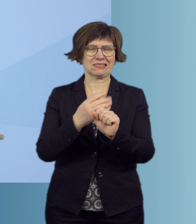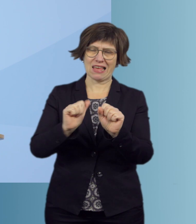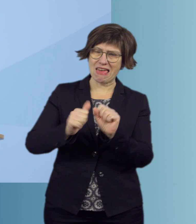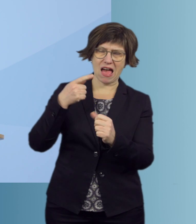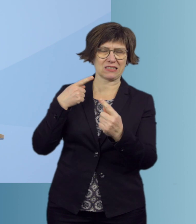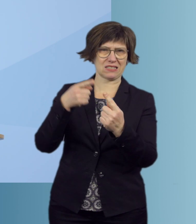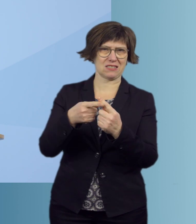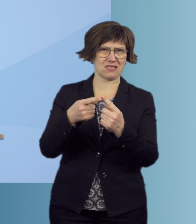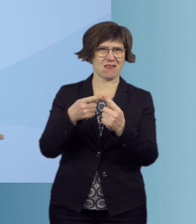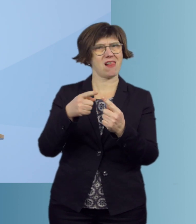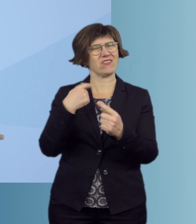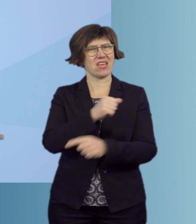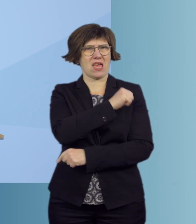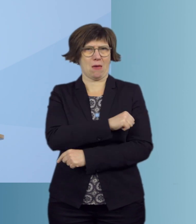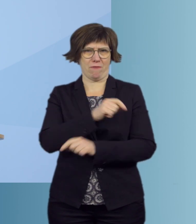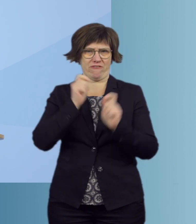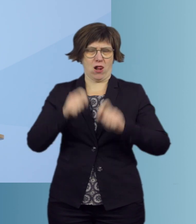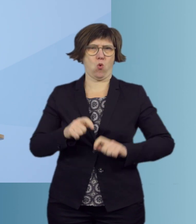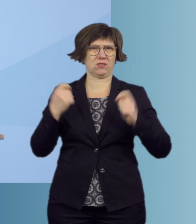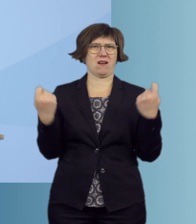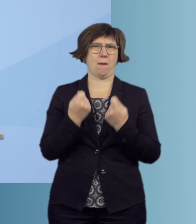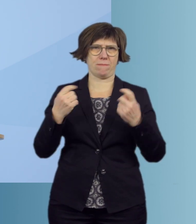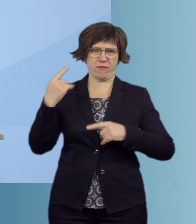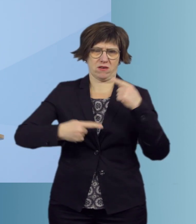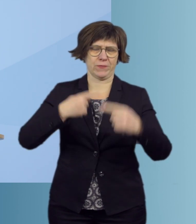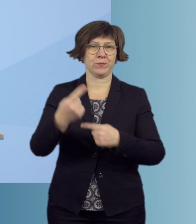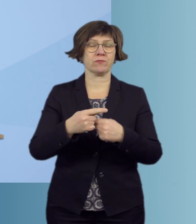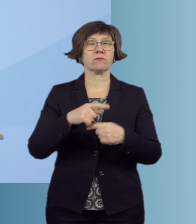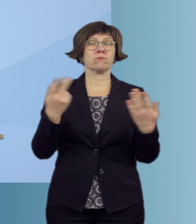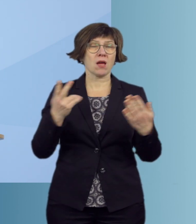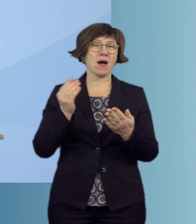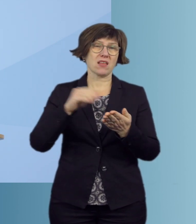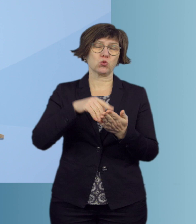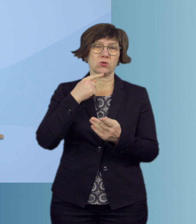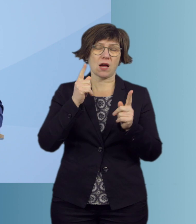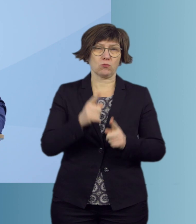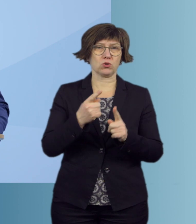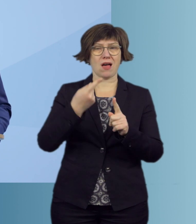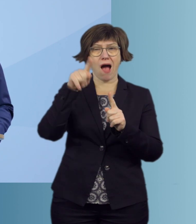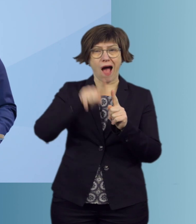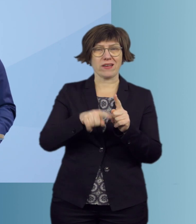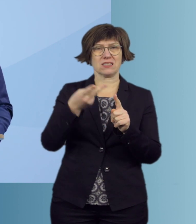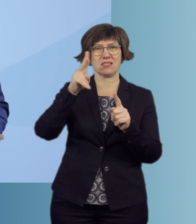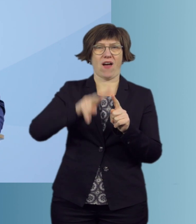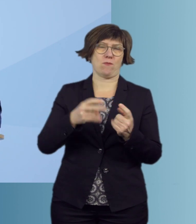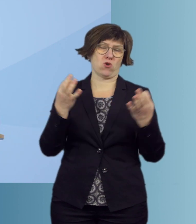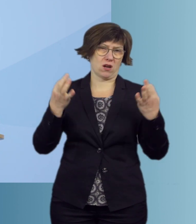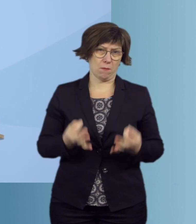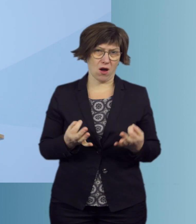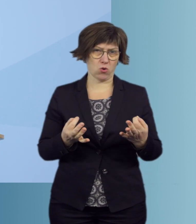erste Ziel unserer Impfkampagne. Zur Wahrheit gehört, dass wir mindestens ein bis zwei Monate brauchen werden, bis